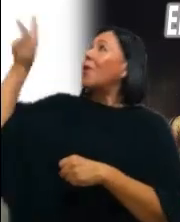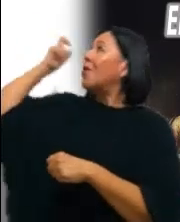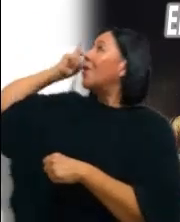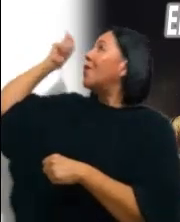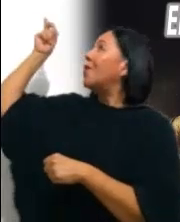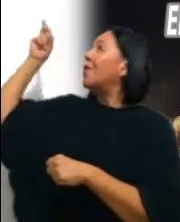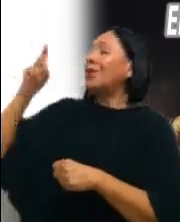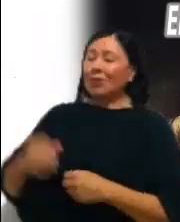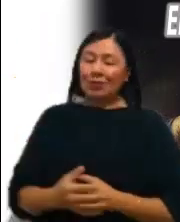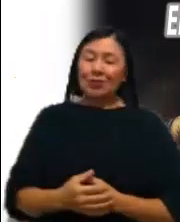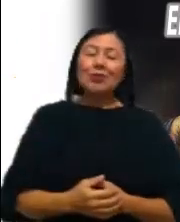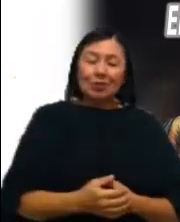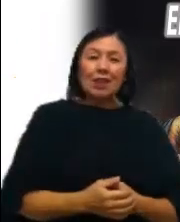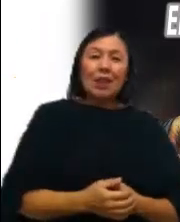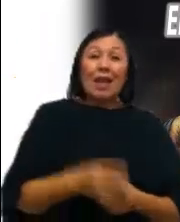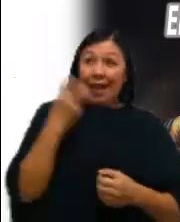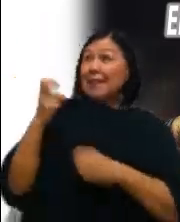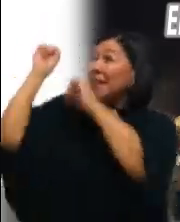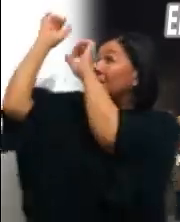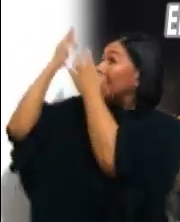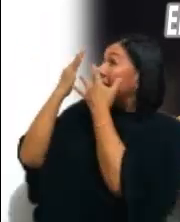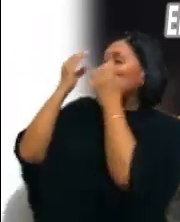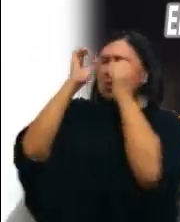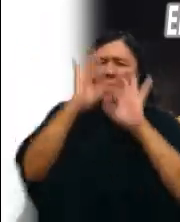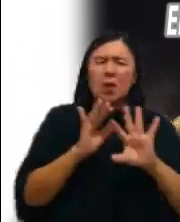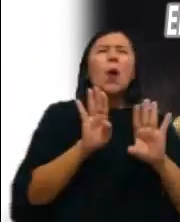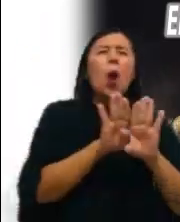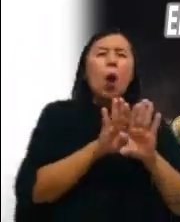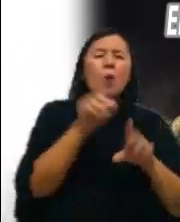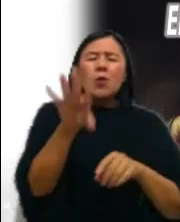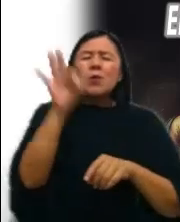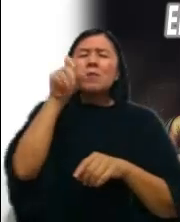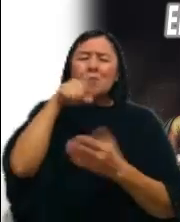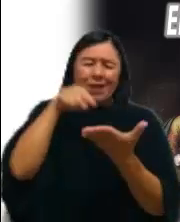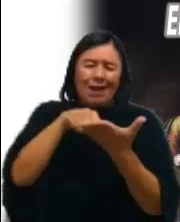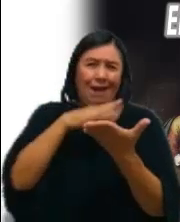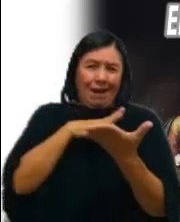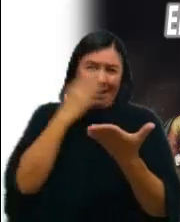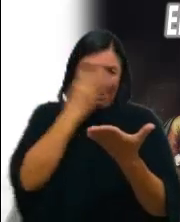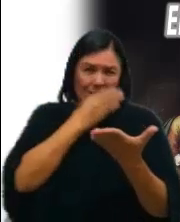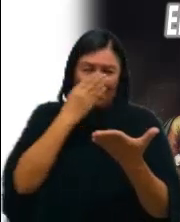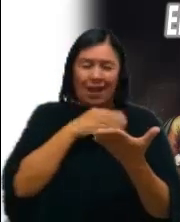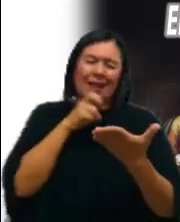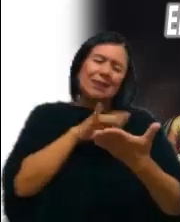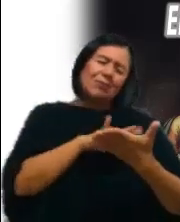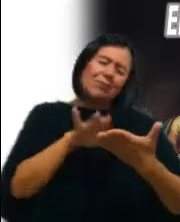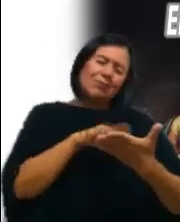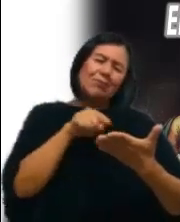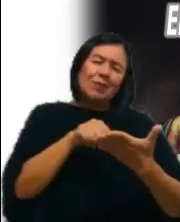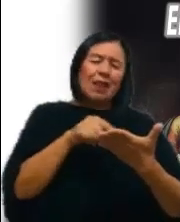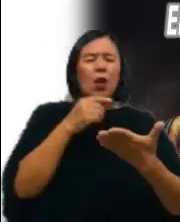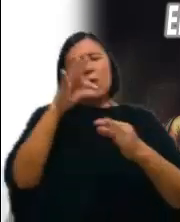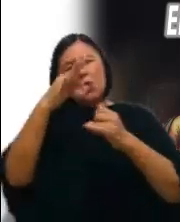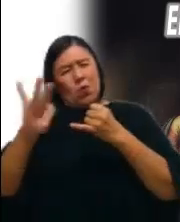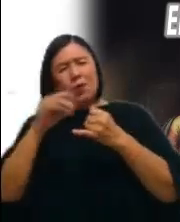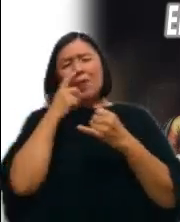Esta bendición tiene su plenitud en el pasaje evangélico El texto termina con el relato de